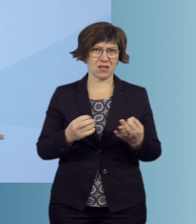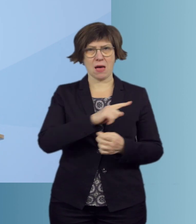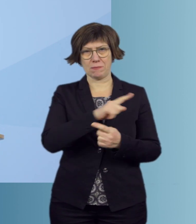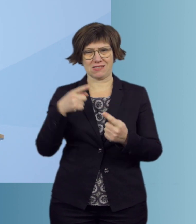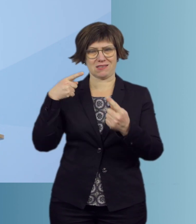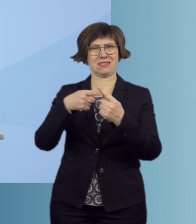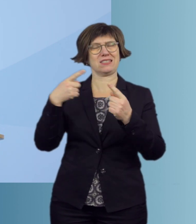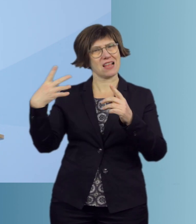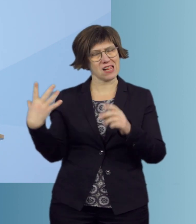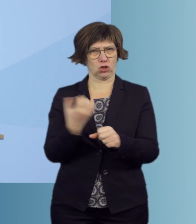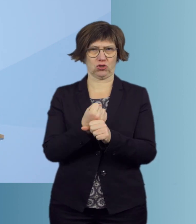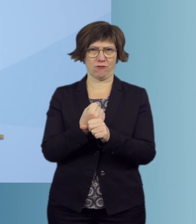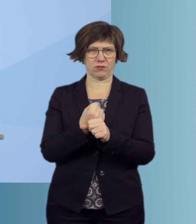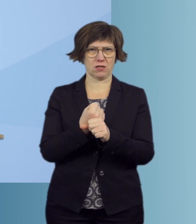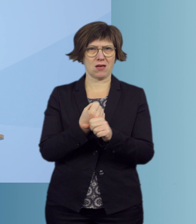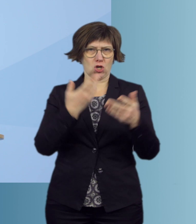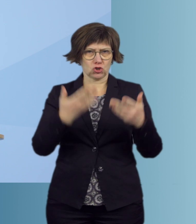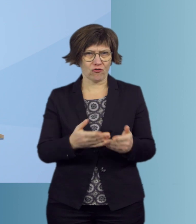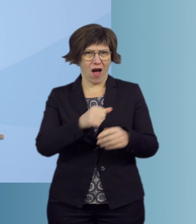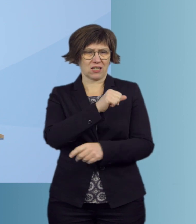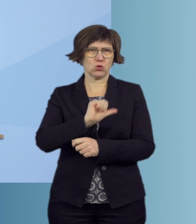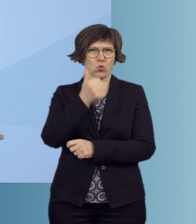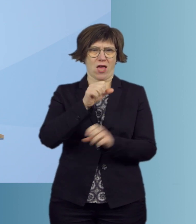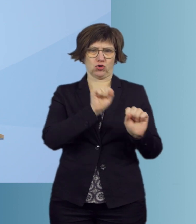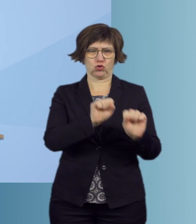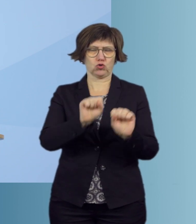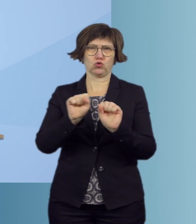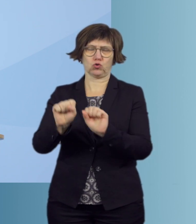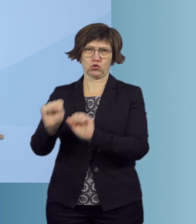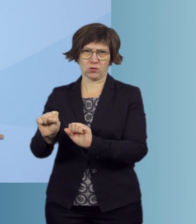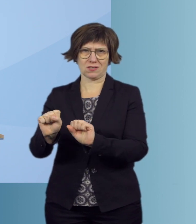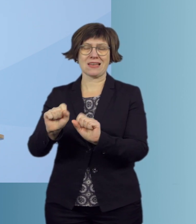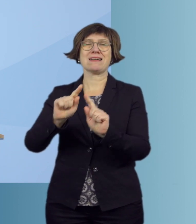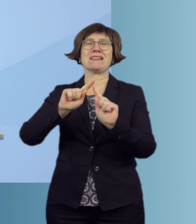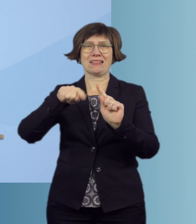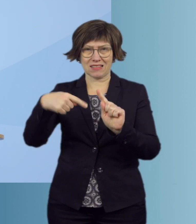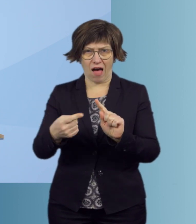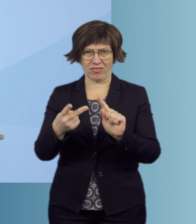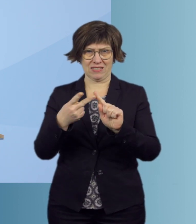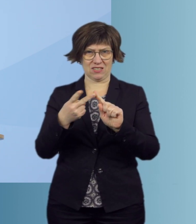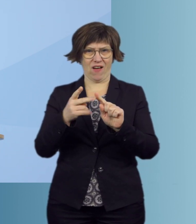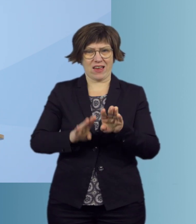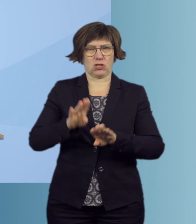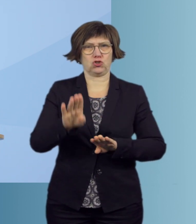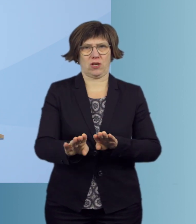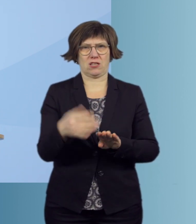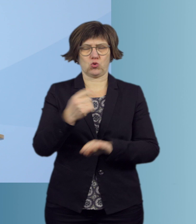wir dieses Ziel erreicht haben, die Schwächsten zuerst zu schützen. Erst dann können wir darüber nachdenken, so wie es auch die